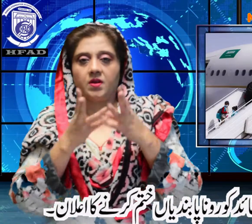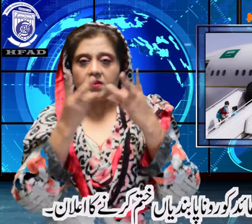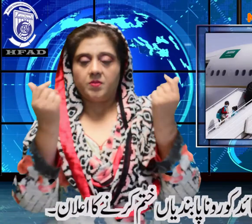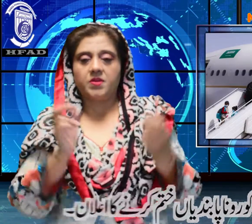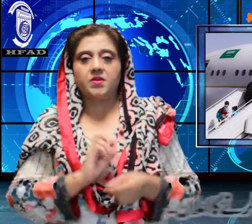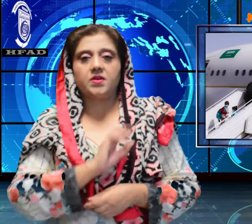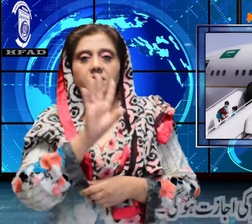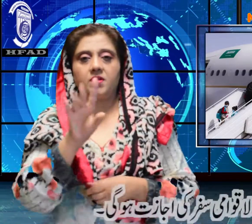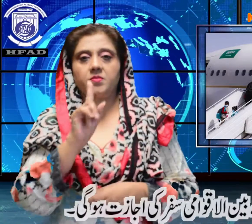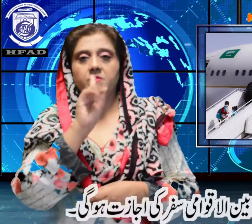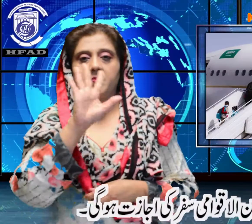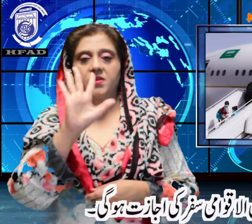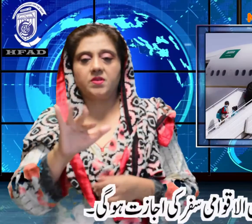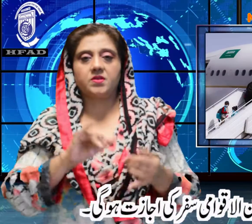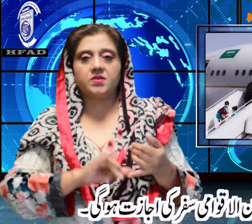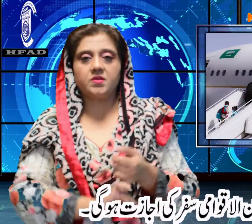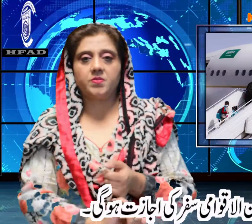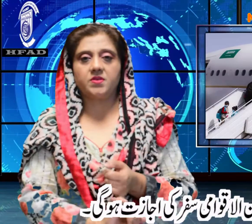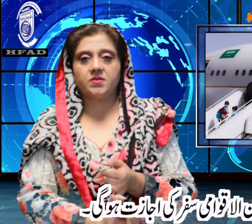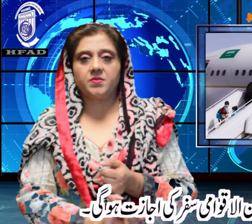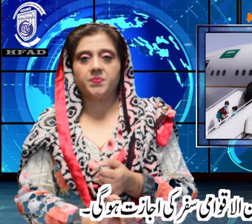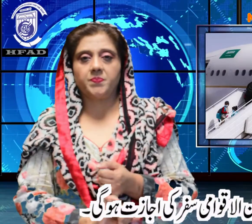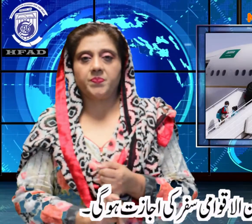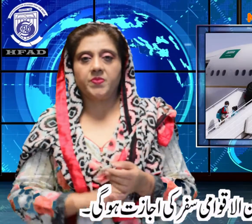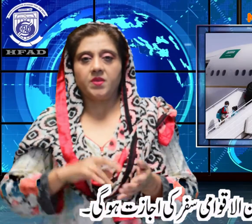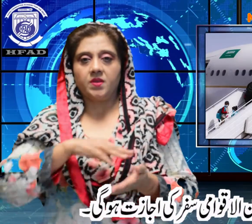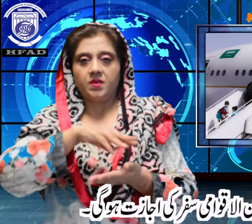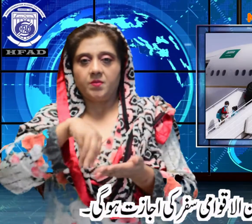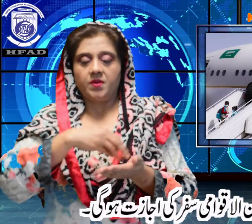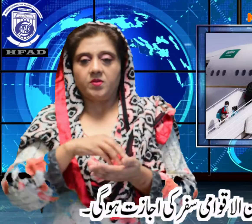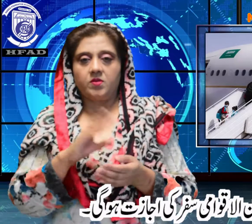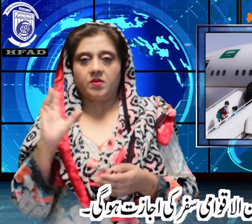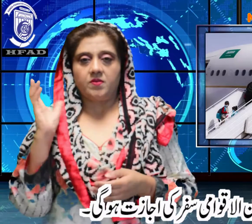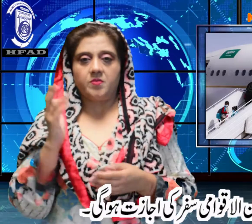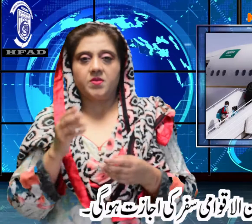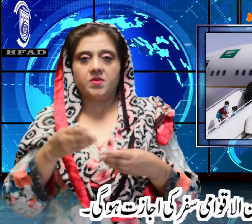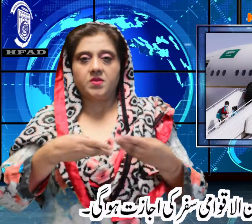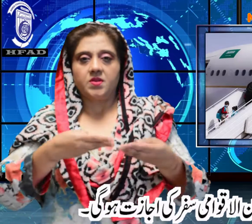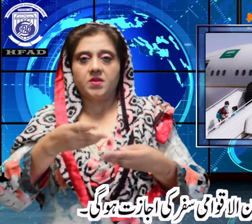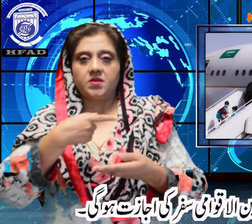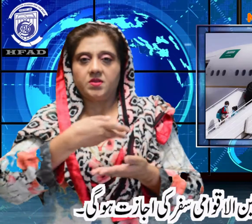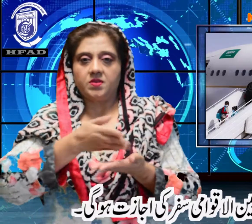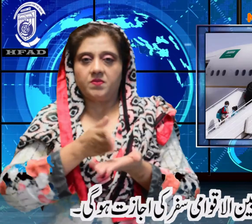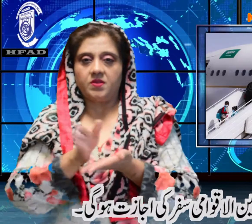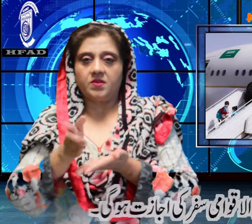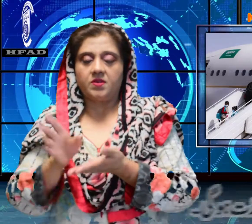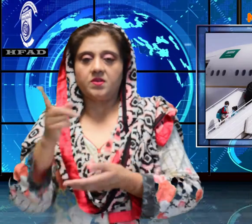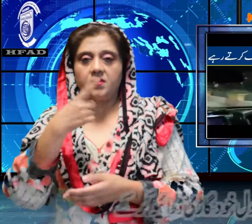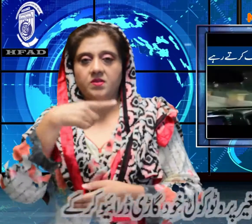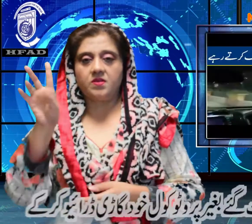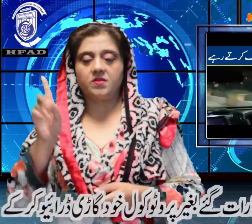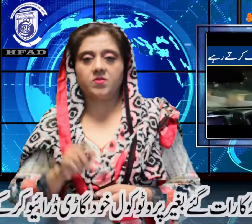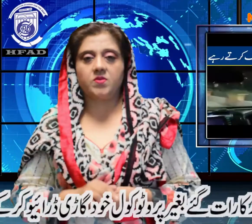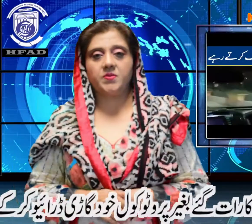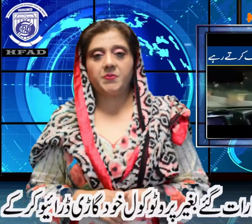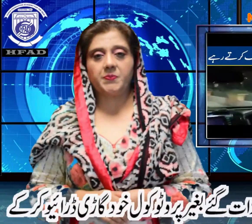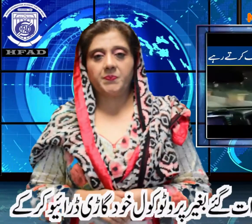15 ستمبر سے بین الاقوامی سفر کی اجازت ہوگی وزیر اعلیٰ پنجاب